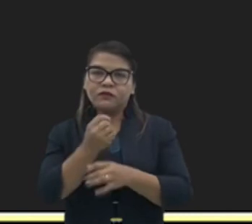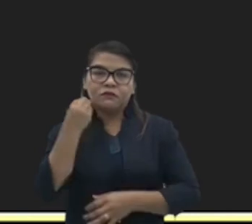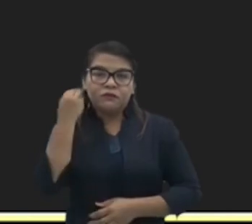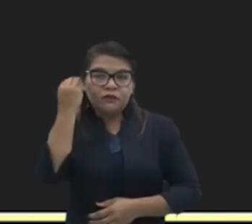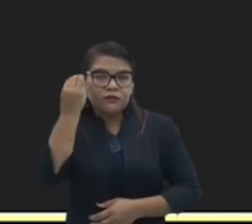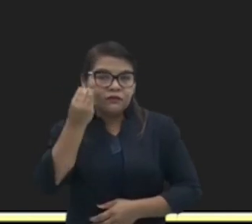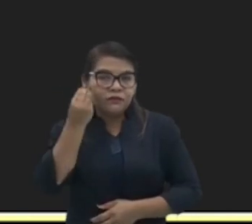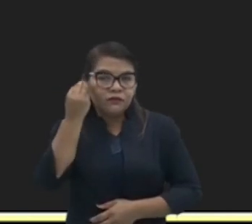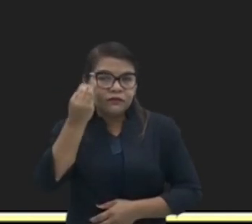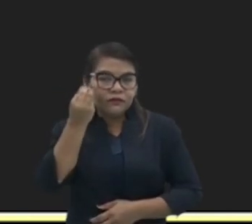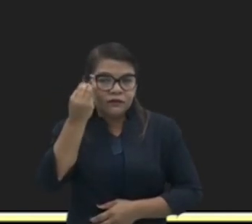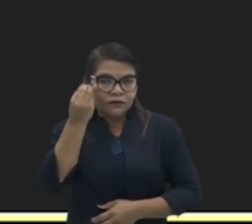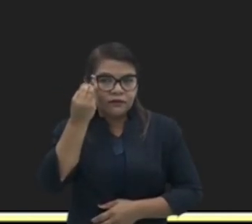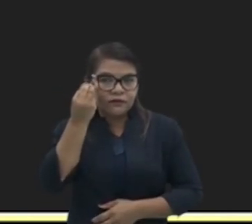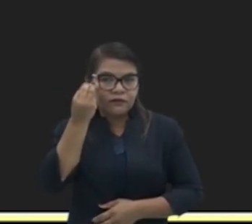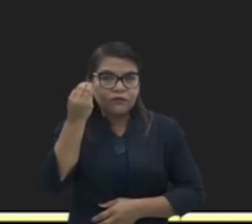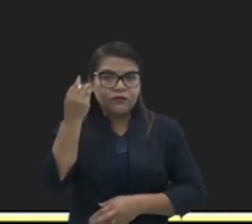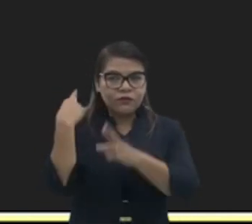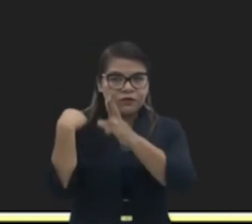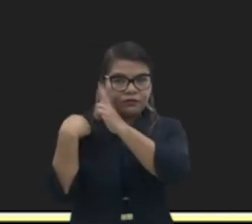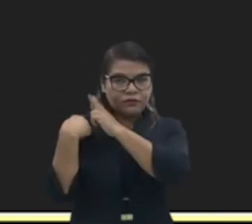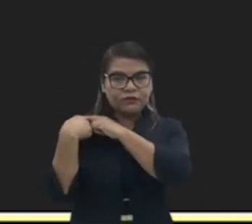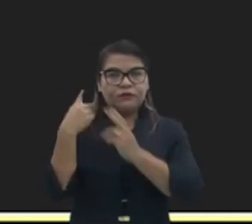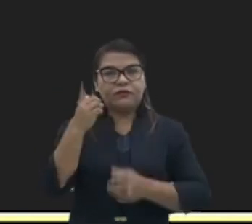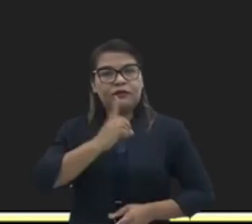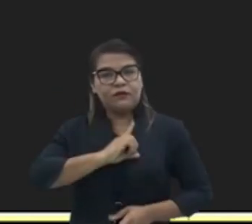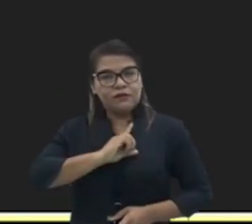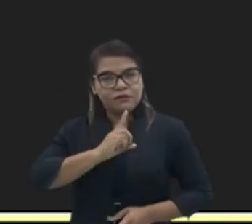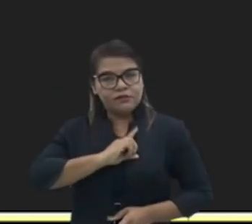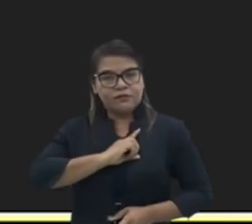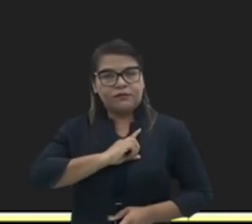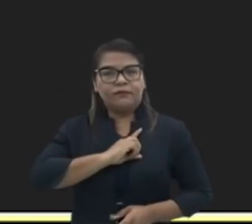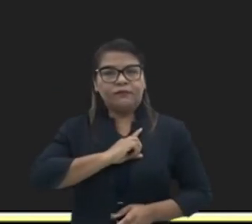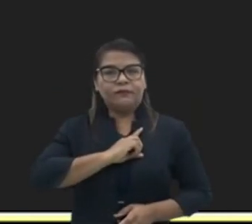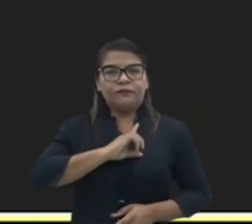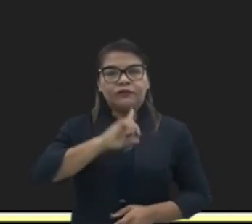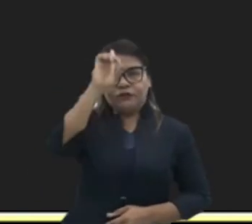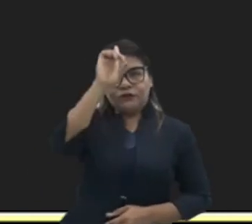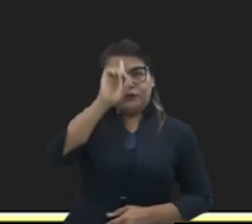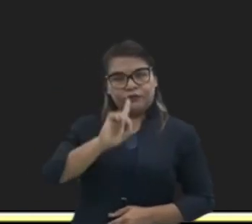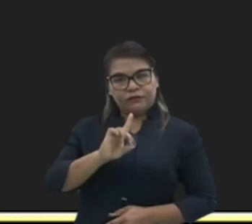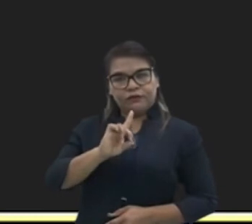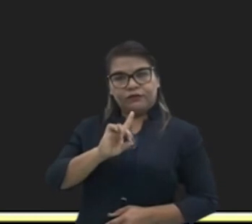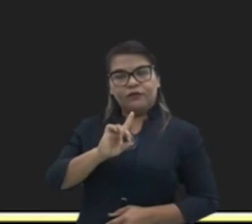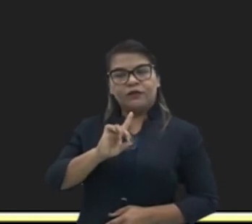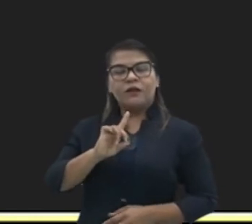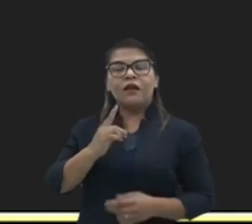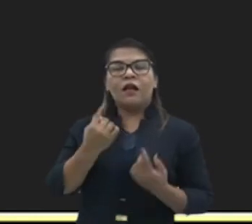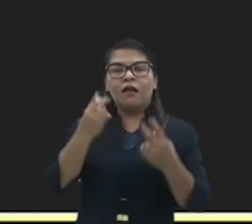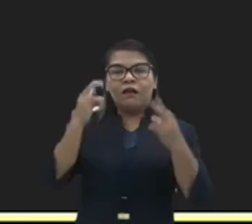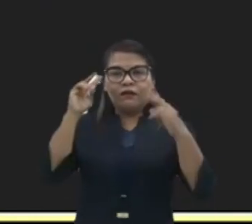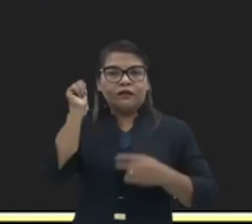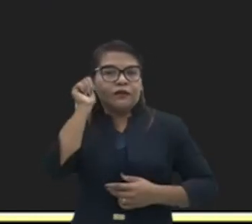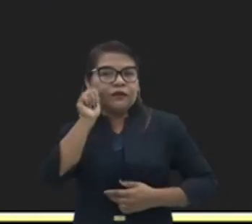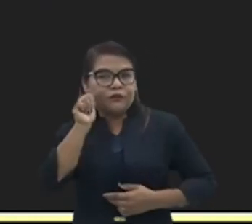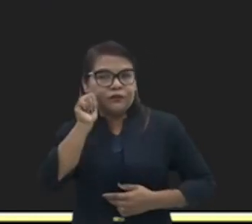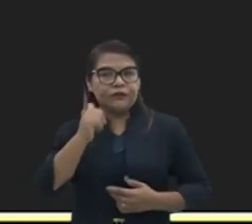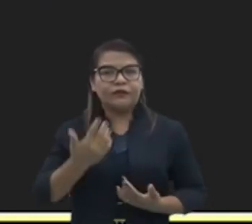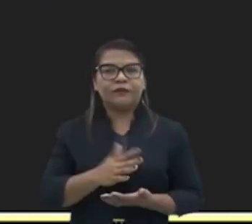titular da Delegacia de Defesa da Mulher, eu tive algumas vivências